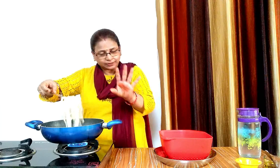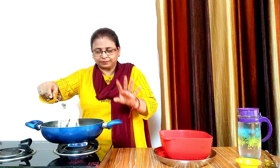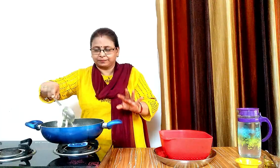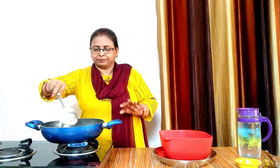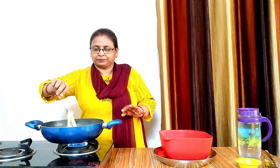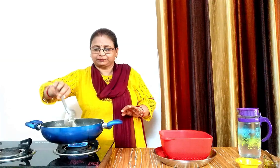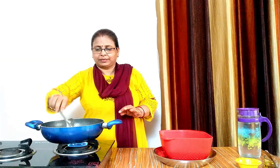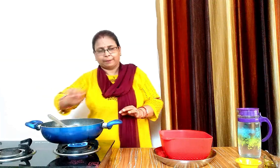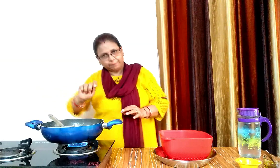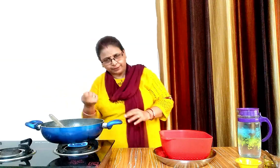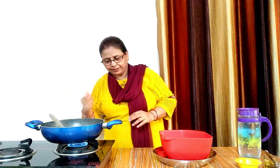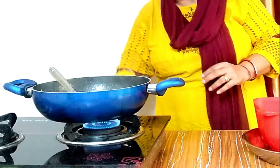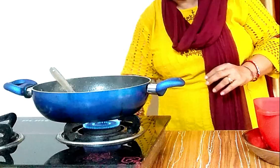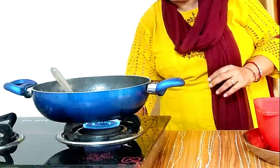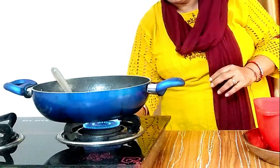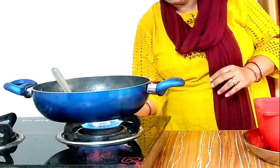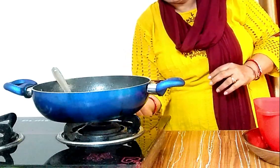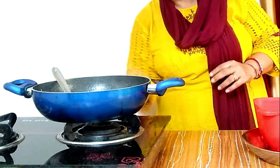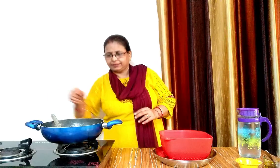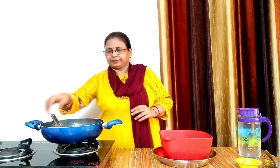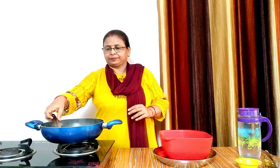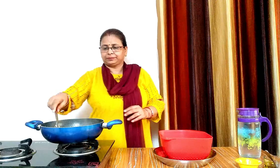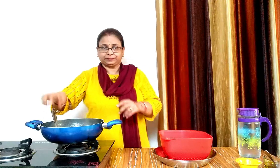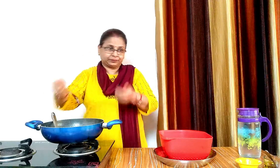अब कैस फक्क कर देंगे और नूडल्स को निकाल लेंगे